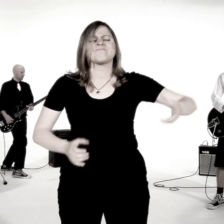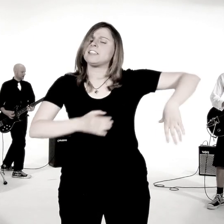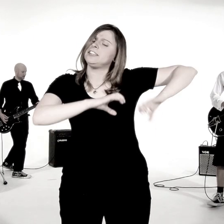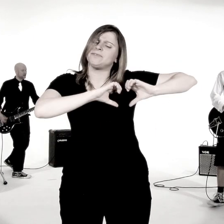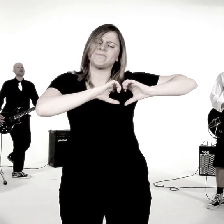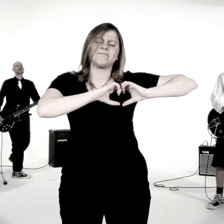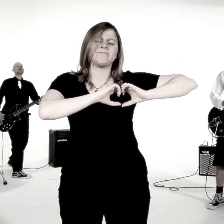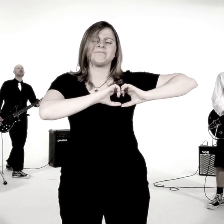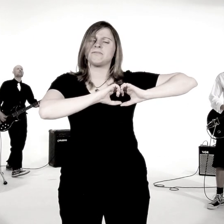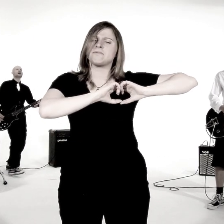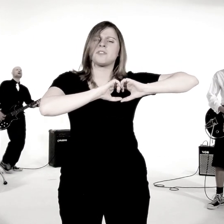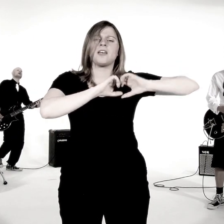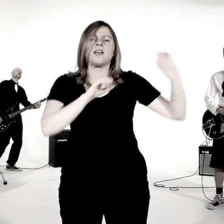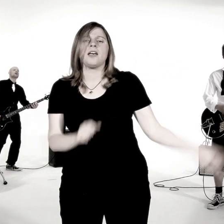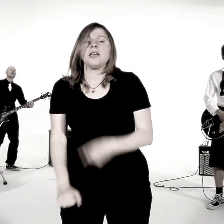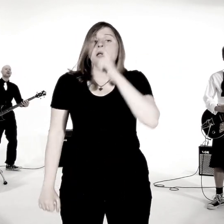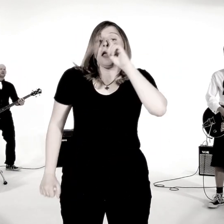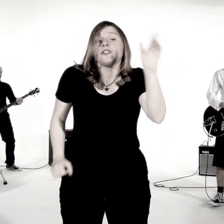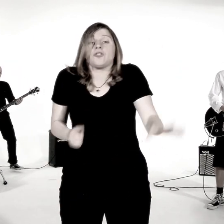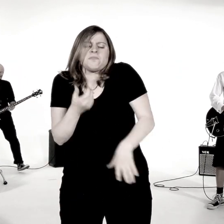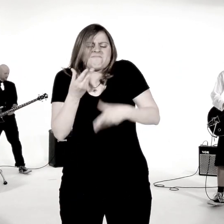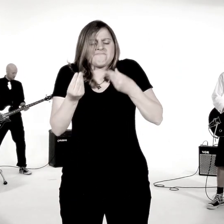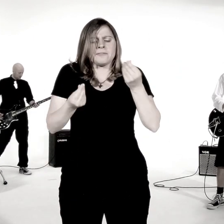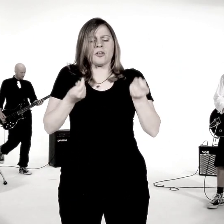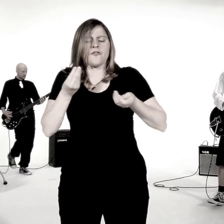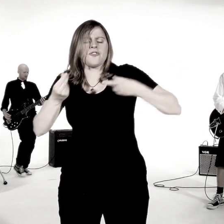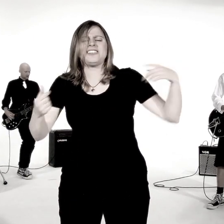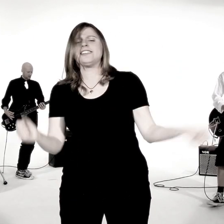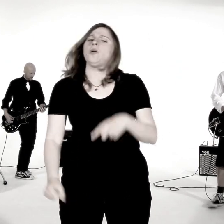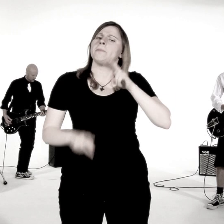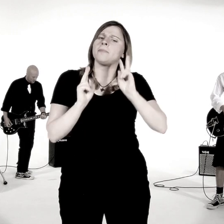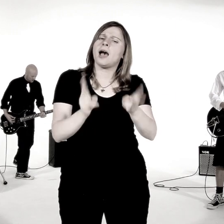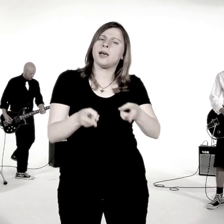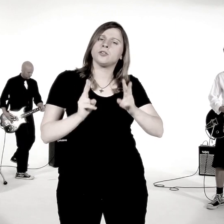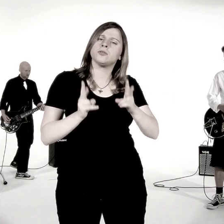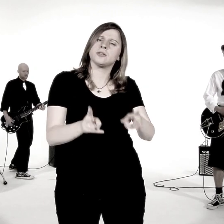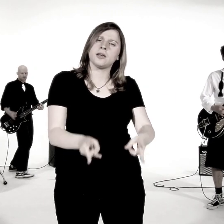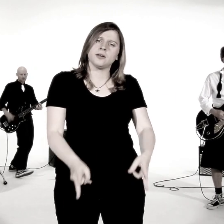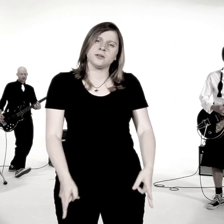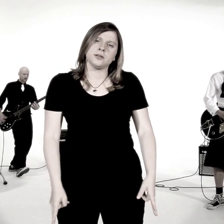nicht Liebe Es ist nur das Gefühl, nicht normal zu sein